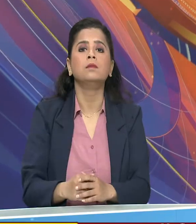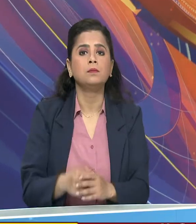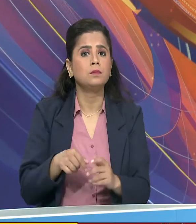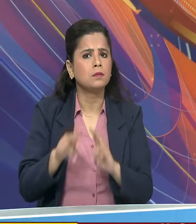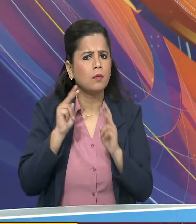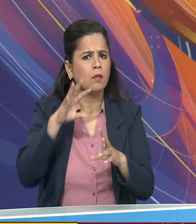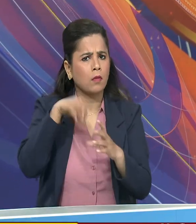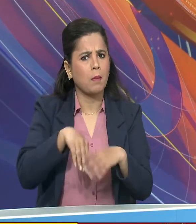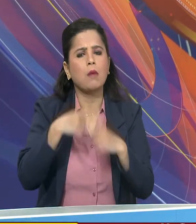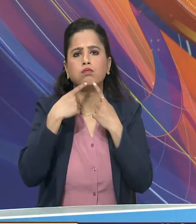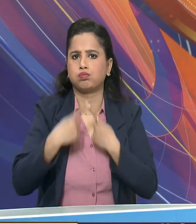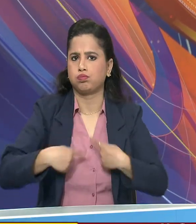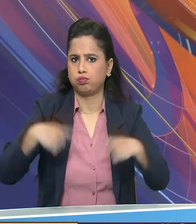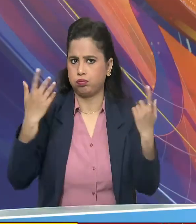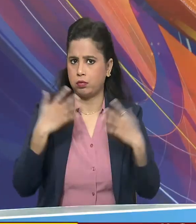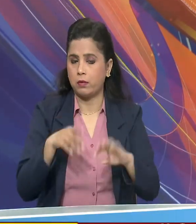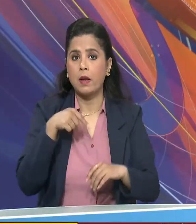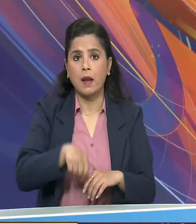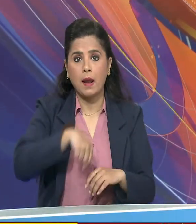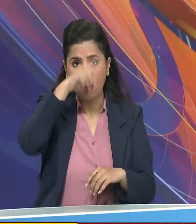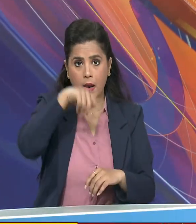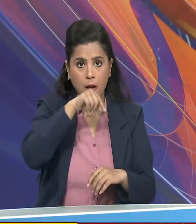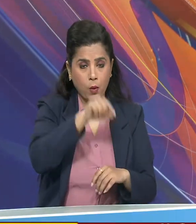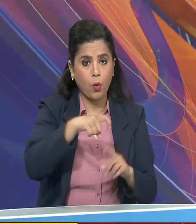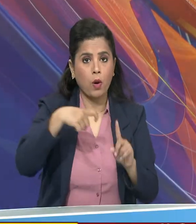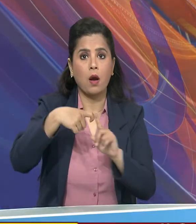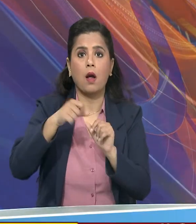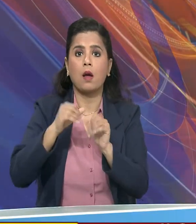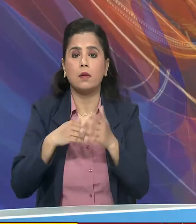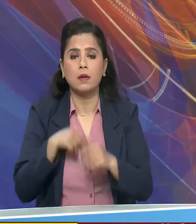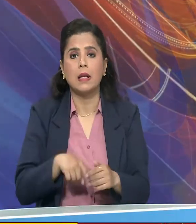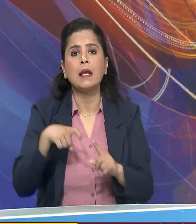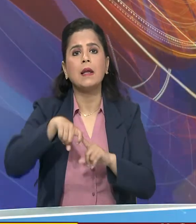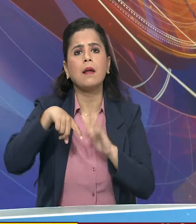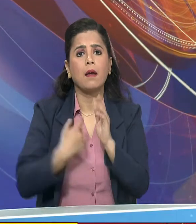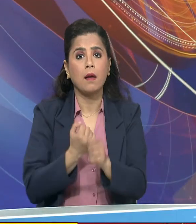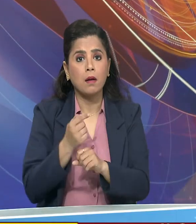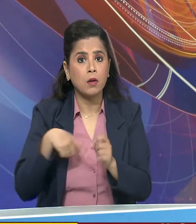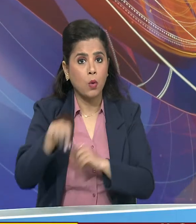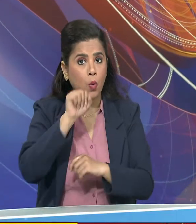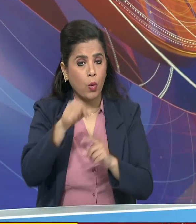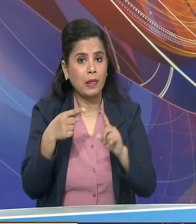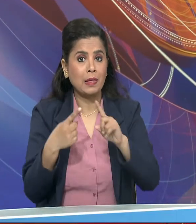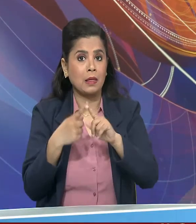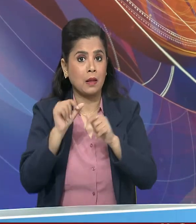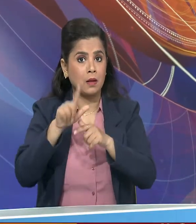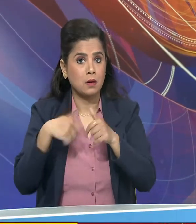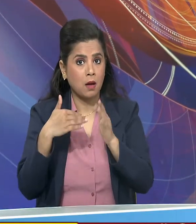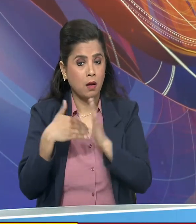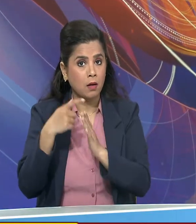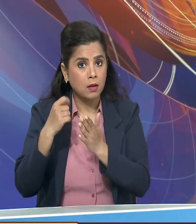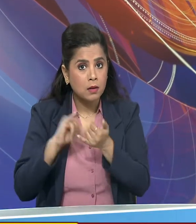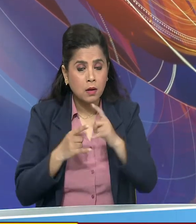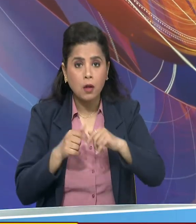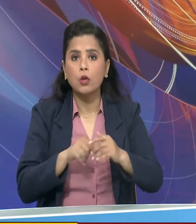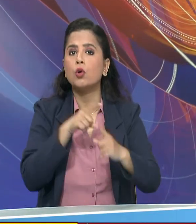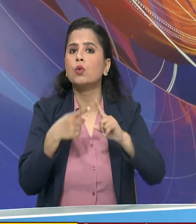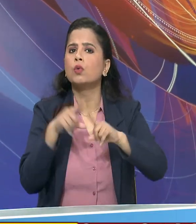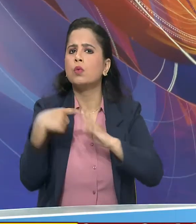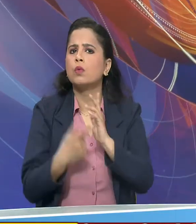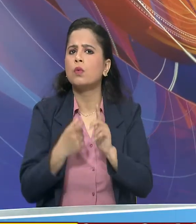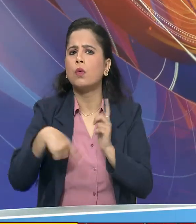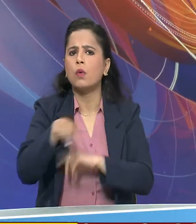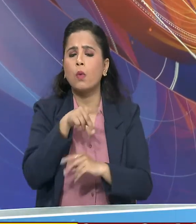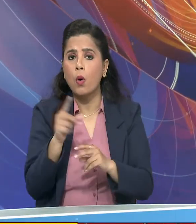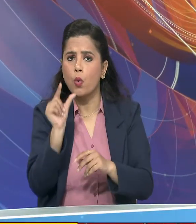में इसकी घोशना की गई इस बैठक में भारत कजाकस्तान किर्गिस्तान, गंडराजे, तदाकिस्तान, तुर्कमेनिस्तान और उस पे